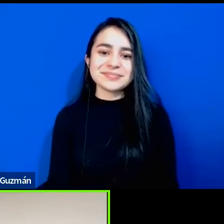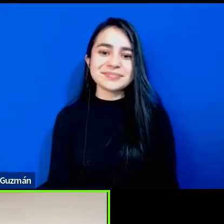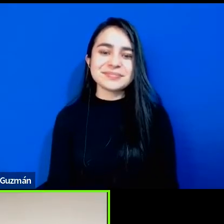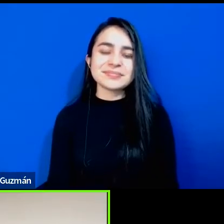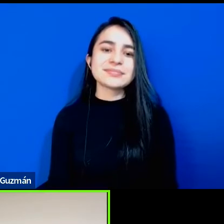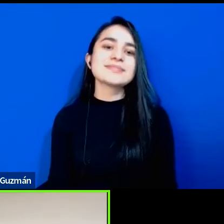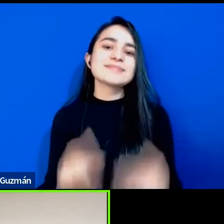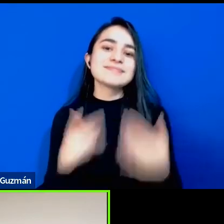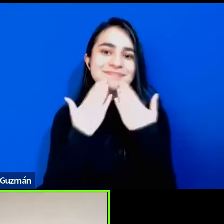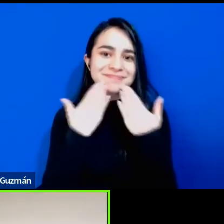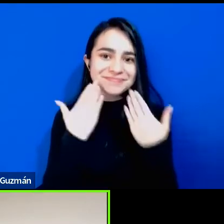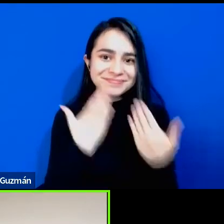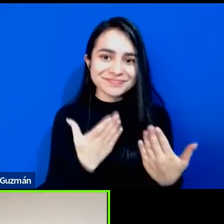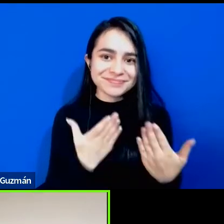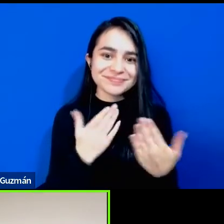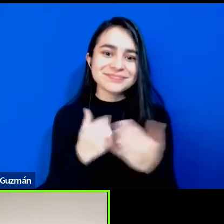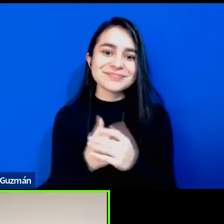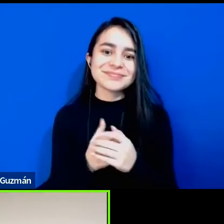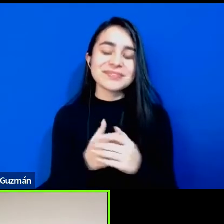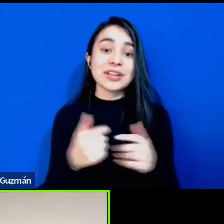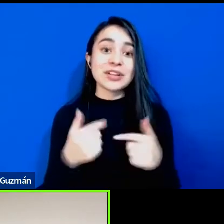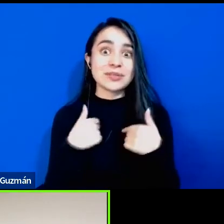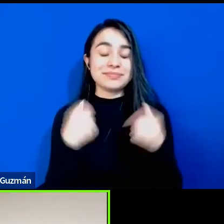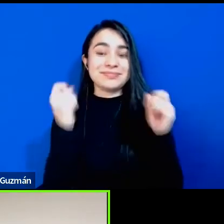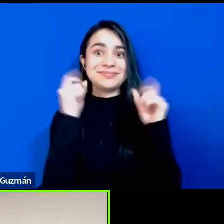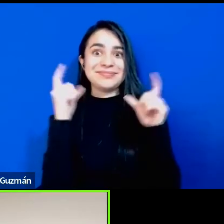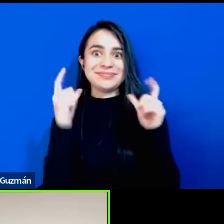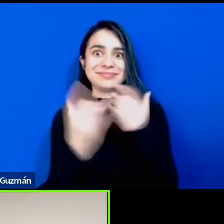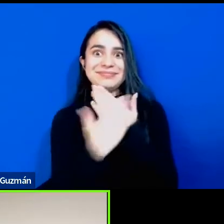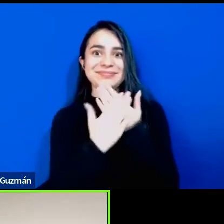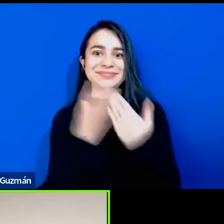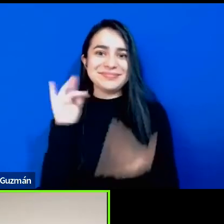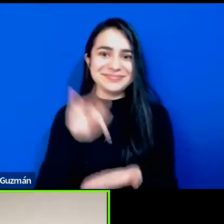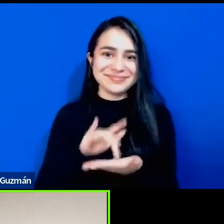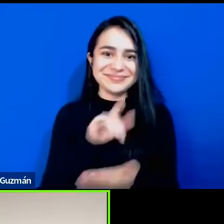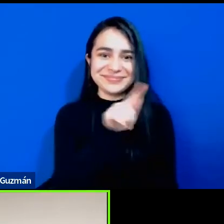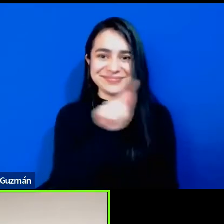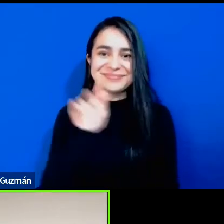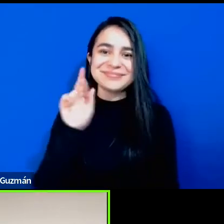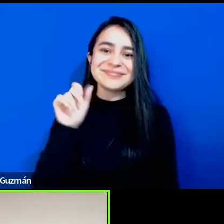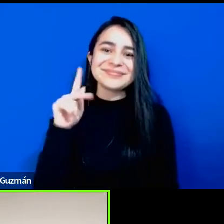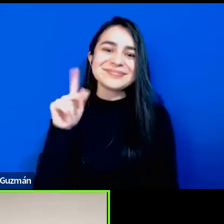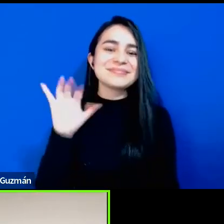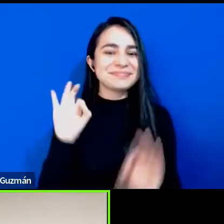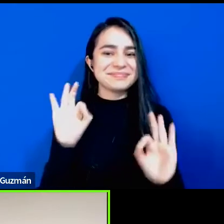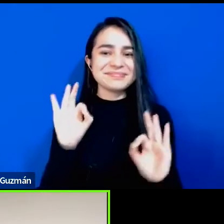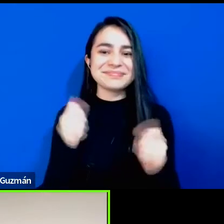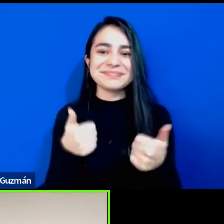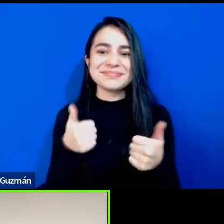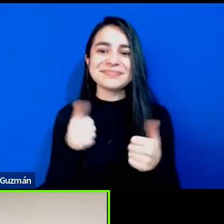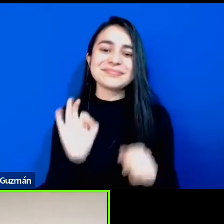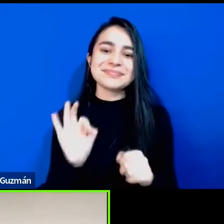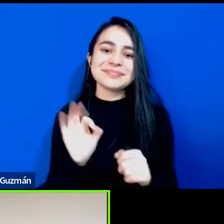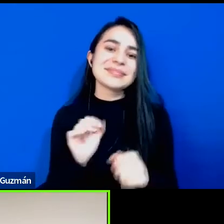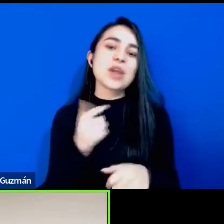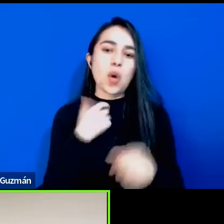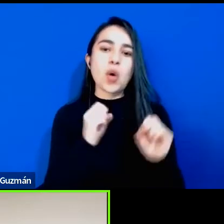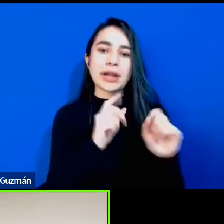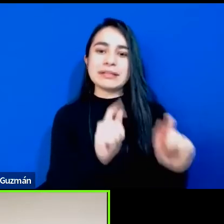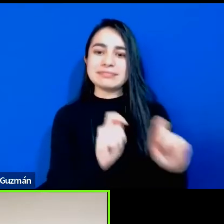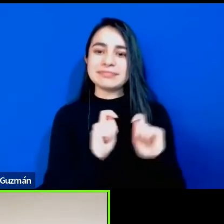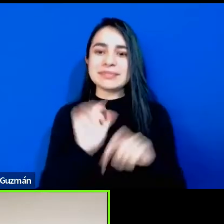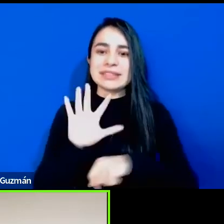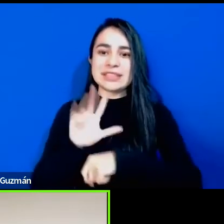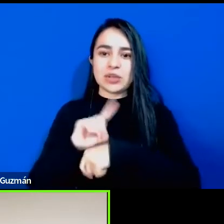Muchísimas gracias. Ay, me sorprendiste, Franklin. Muy bien. Voy a poner cinco minutos. Pues,